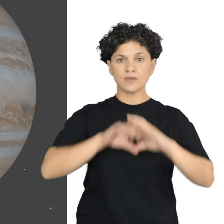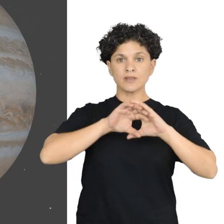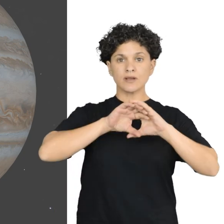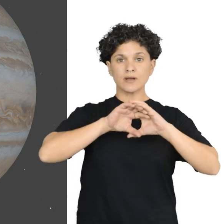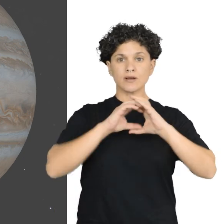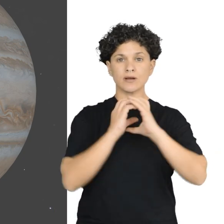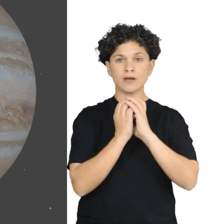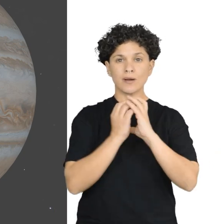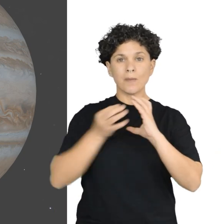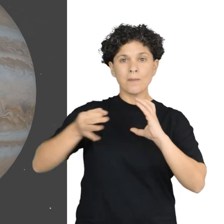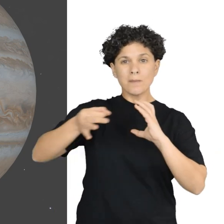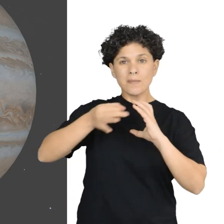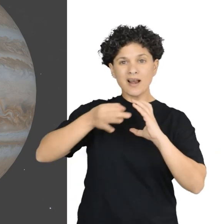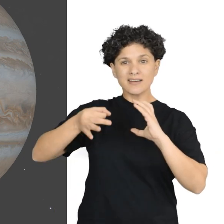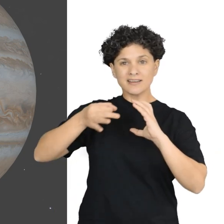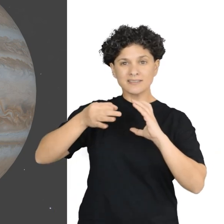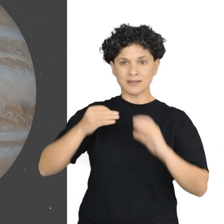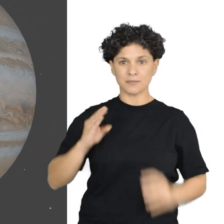Planeta